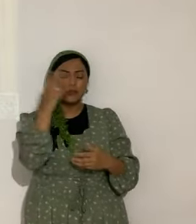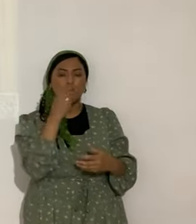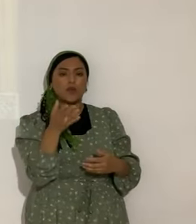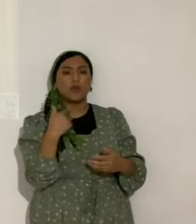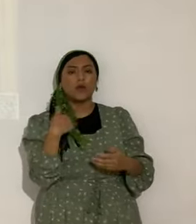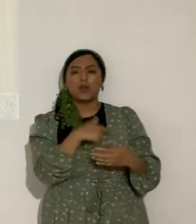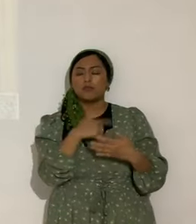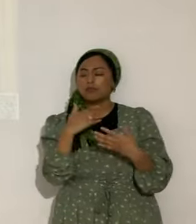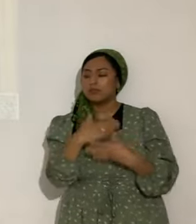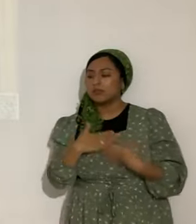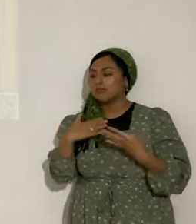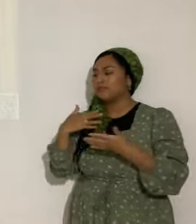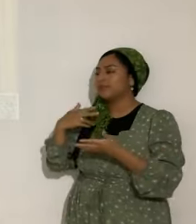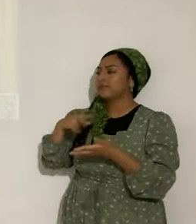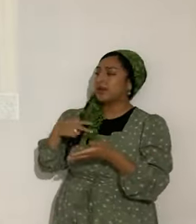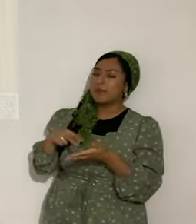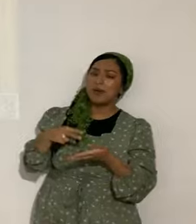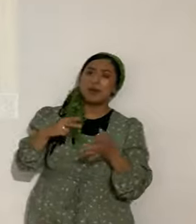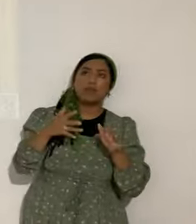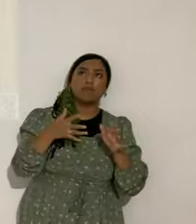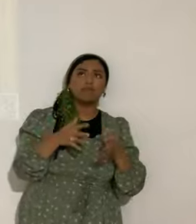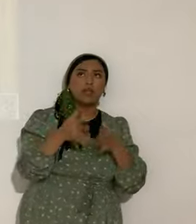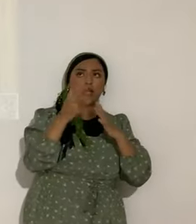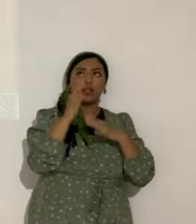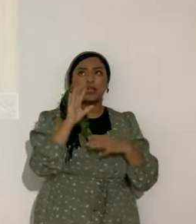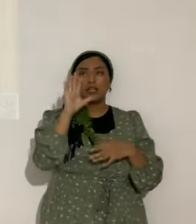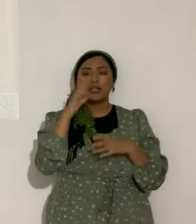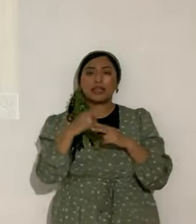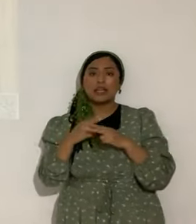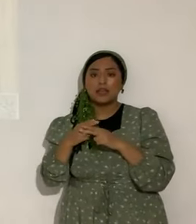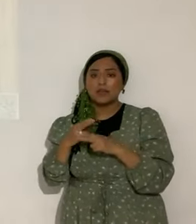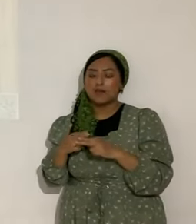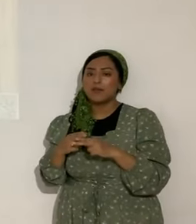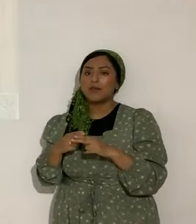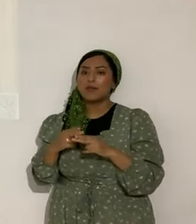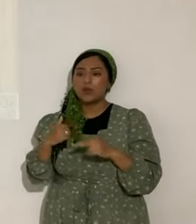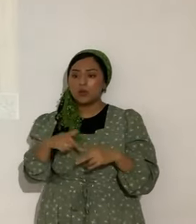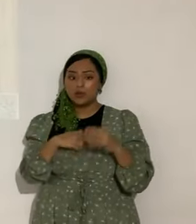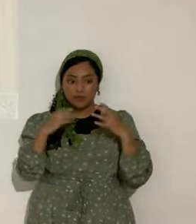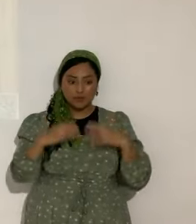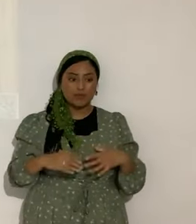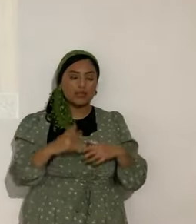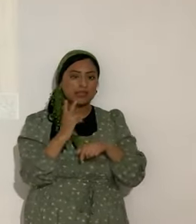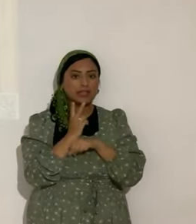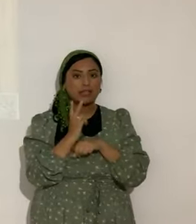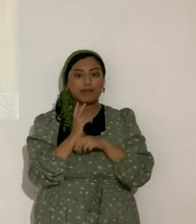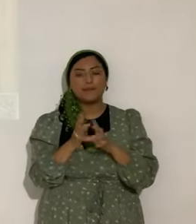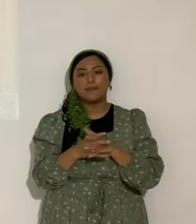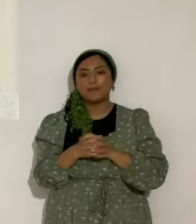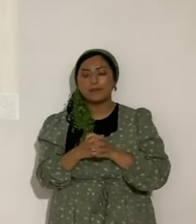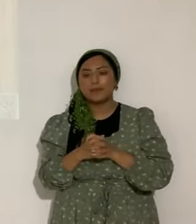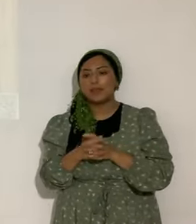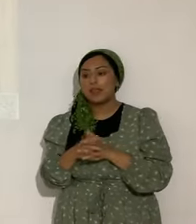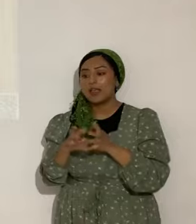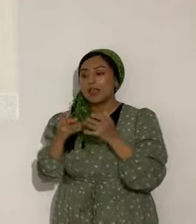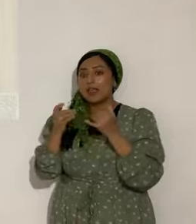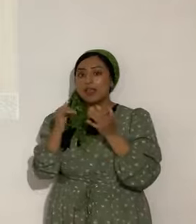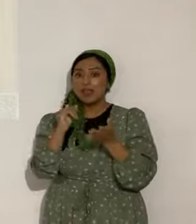gozamos. Y danzamos. Y glorificamos el nombre del Padre. Como cuerpo de Mashiach y Yahshua. Esta es la clave, hermanos.